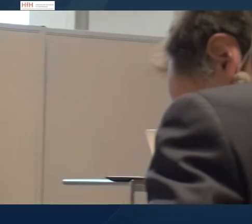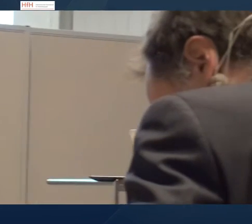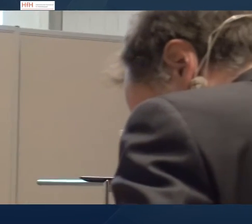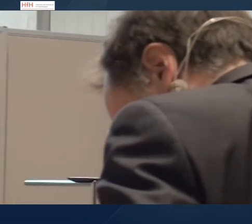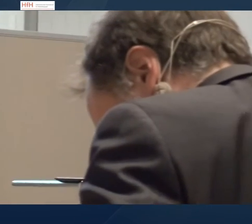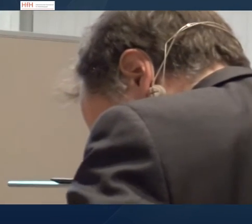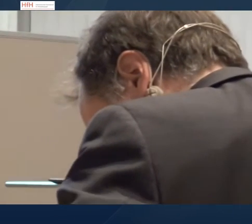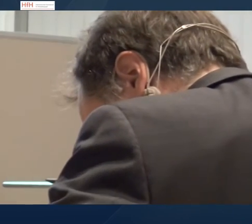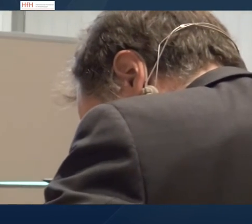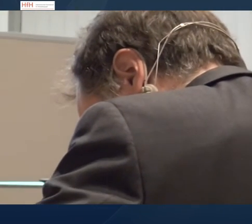und